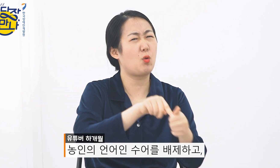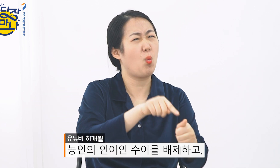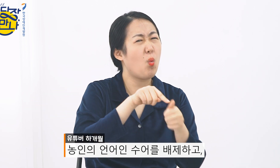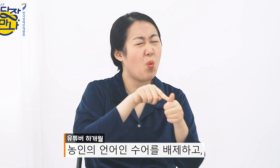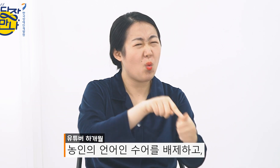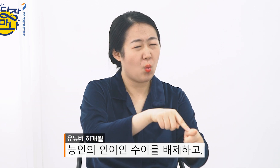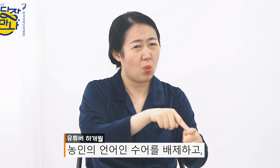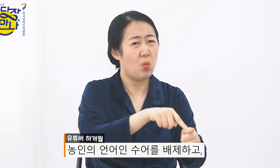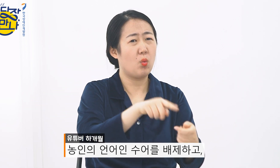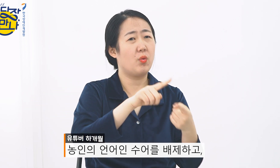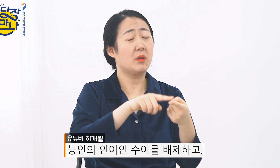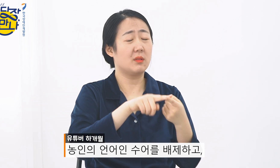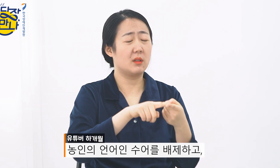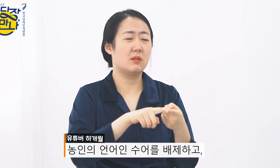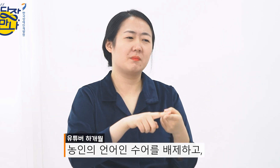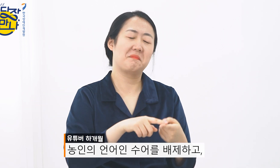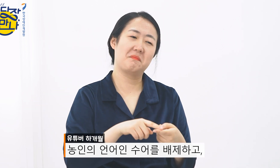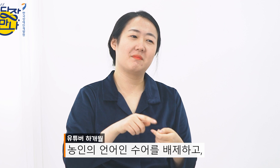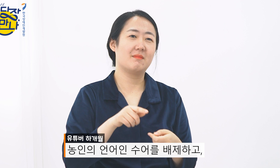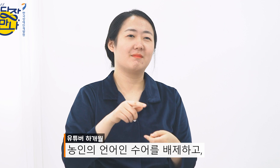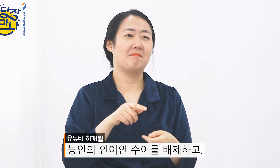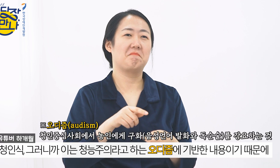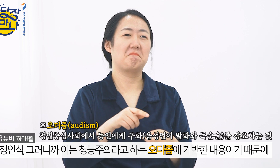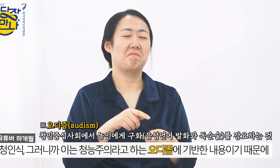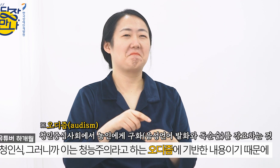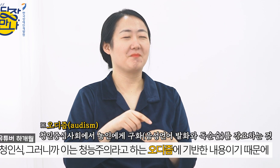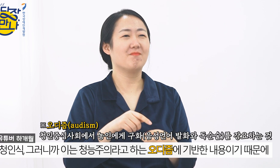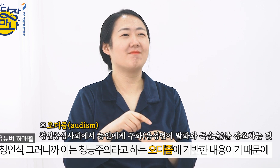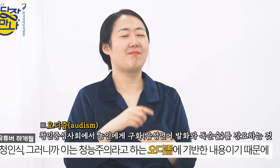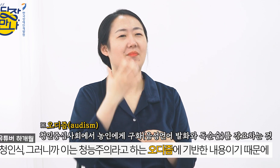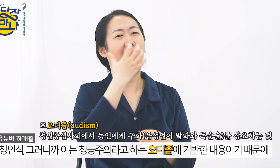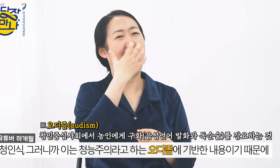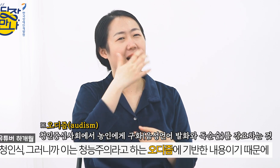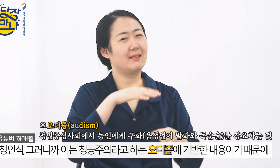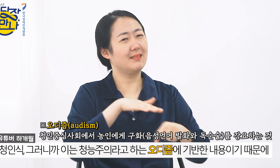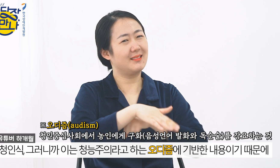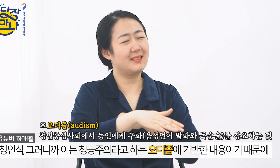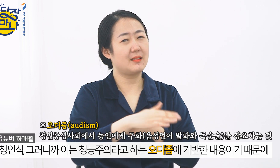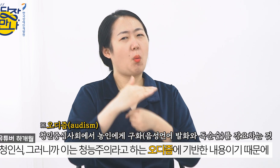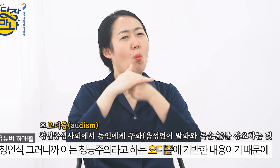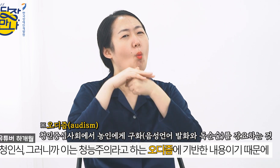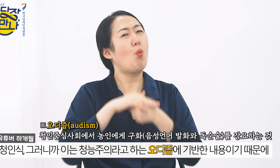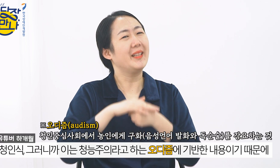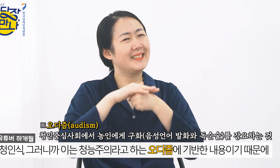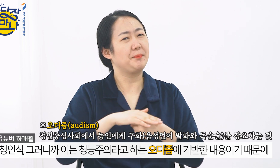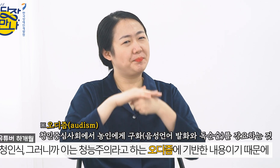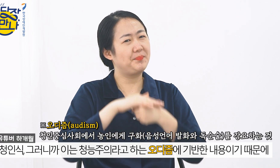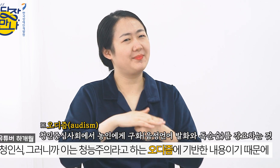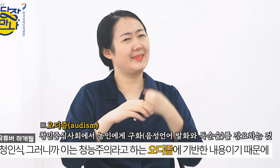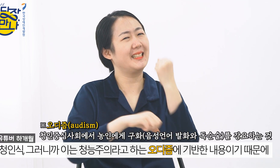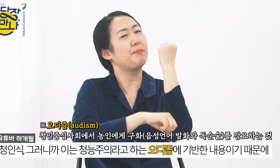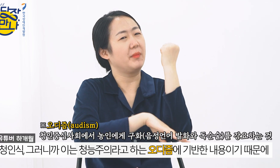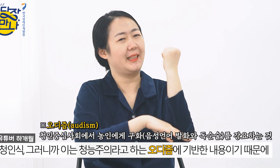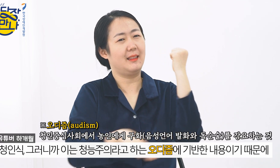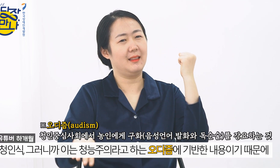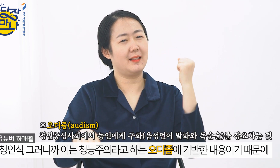음성 언어로 가야 된다라고 하는 강요 아닌 강요를 했죠 결국 이거는 청릉주의라고 하는 오디즘에